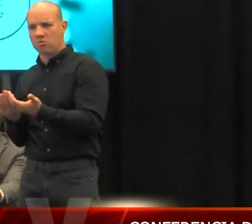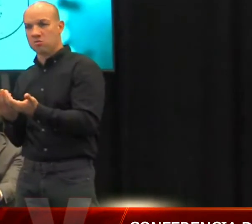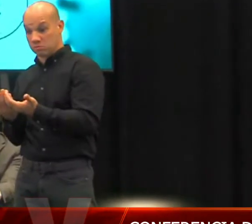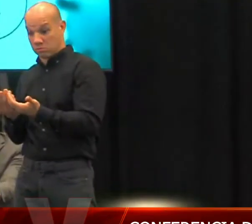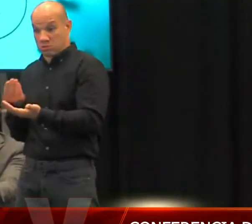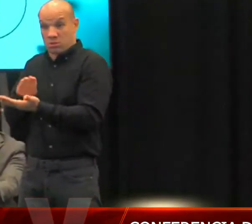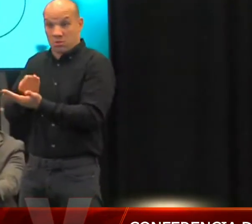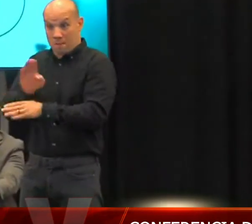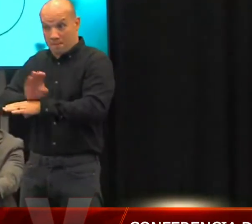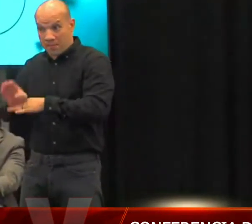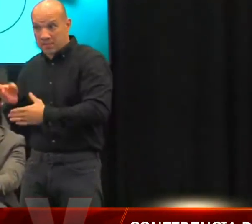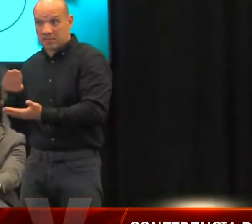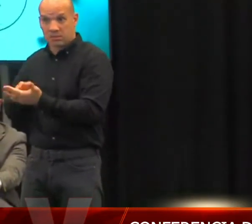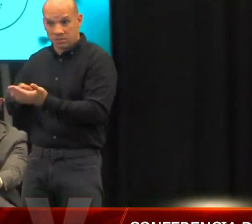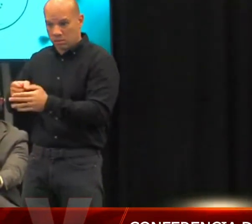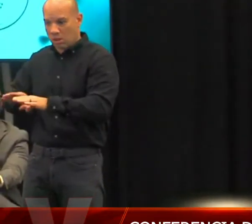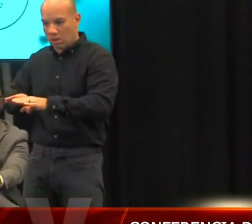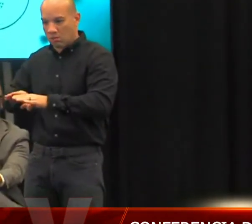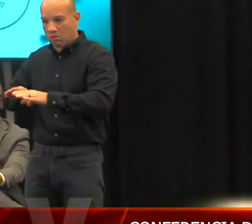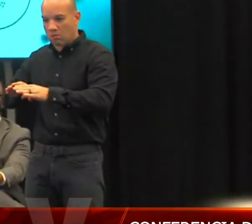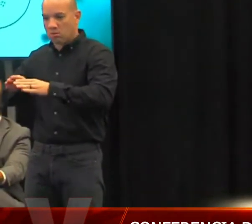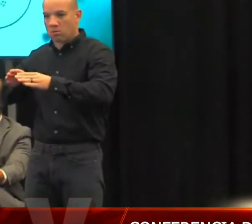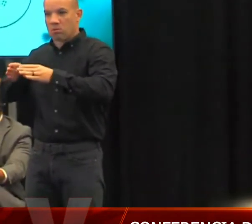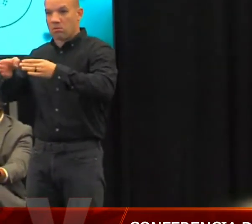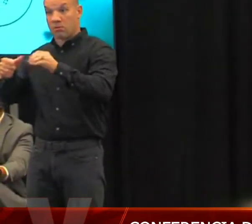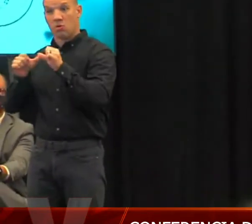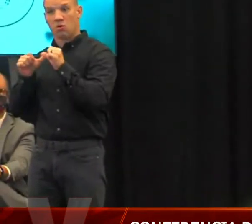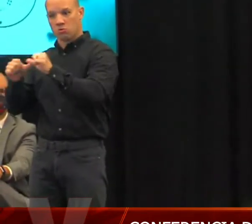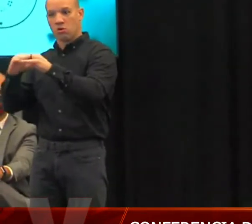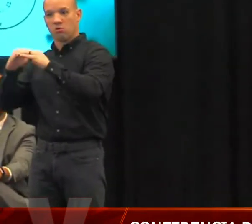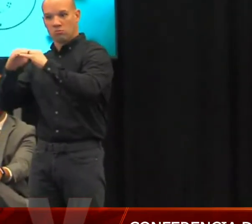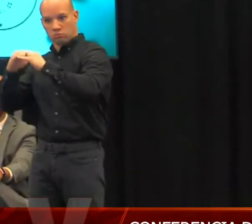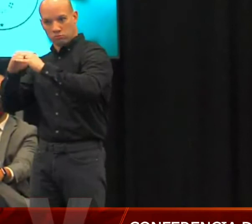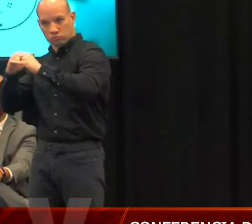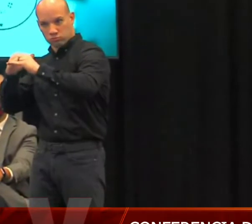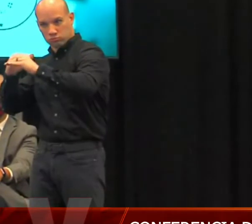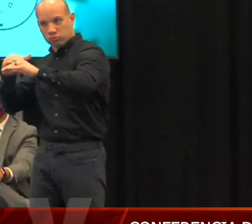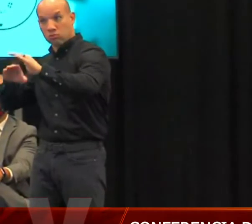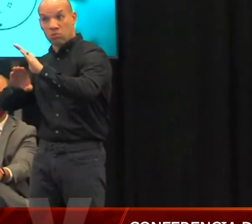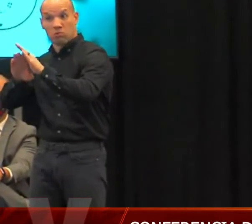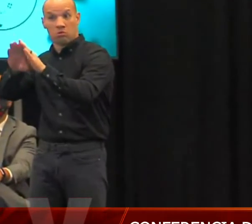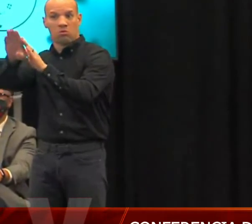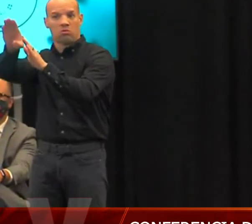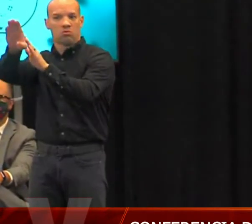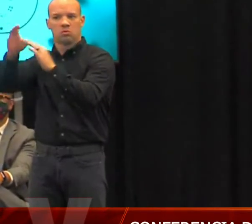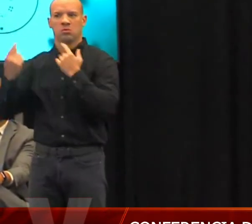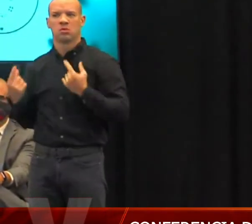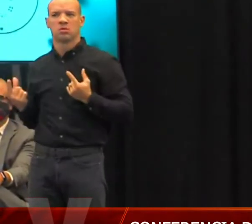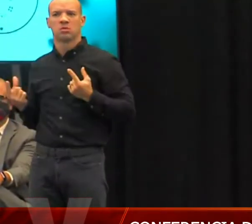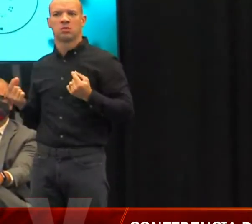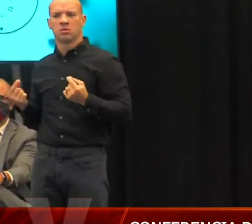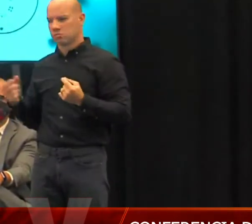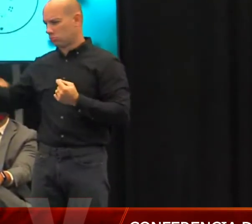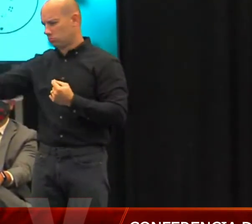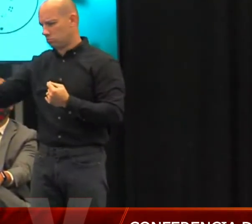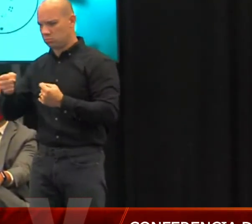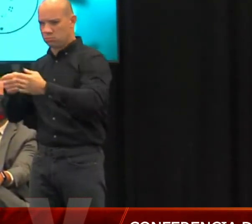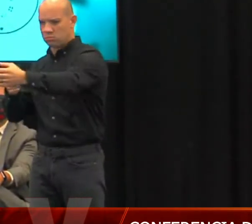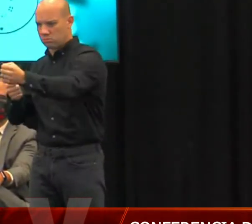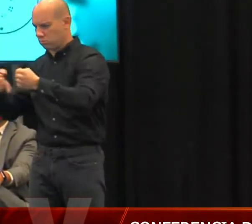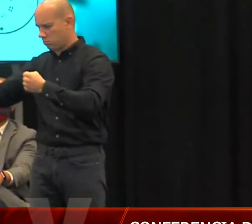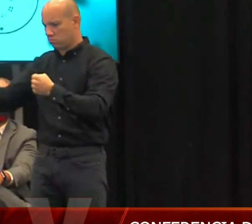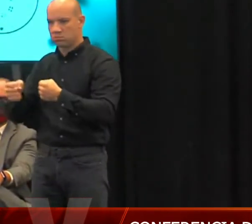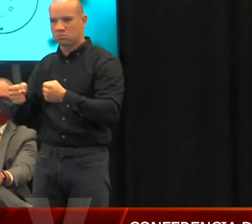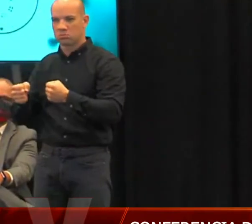económica de una manera sostenible y de una manera ordenada. Incorporamos un equipo de colaboradores, de